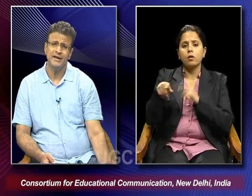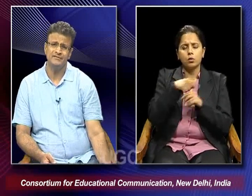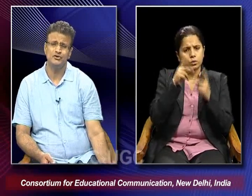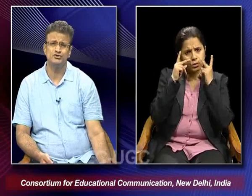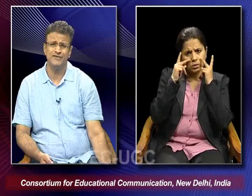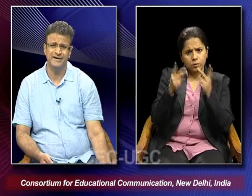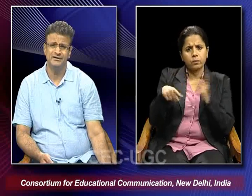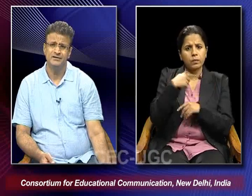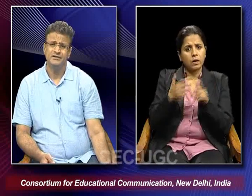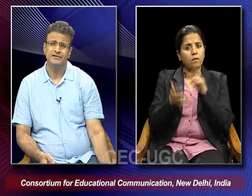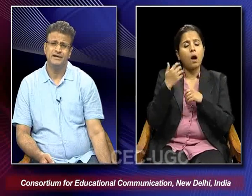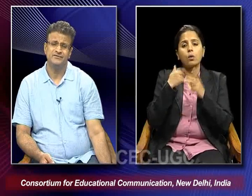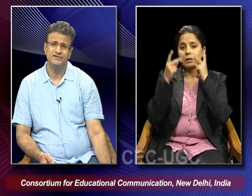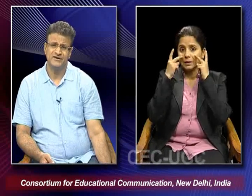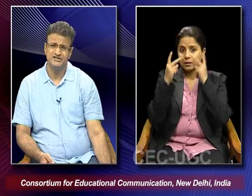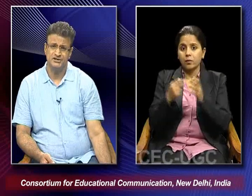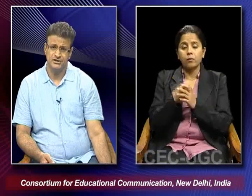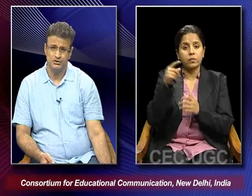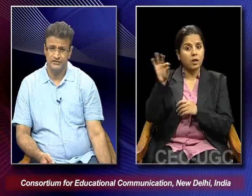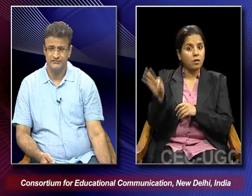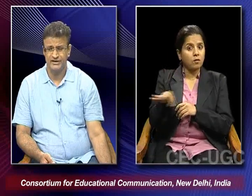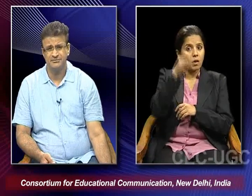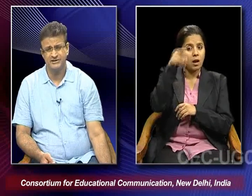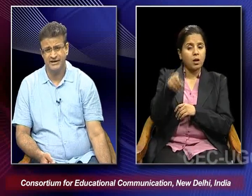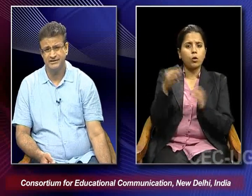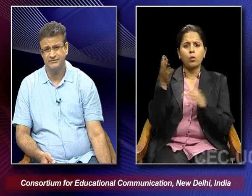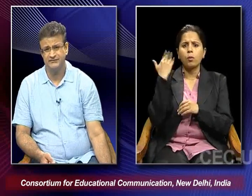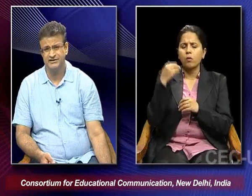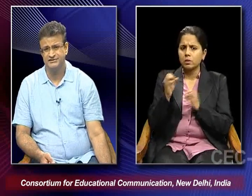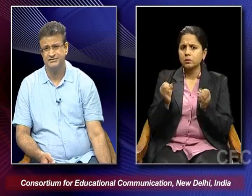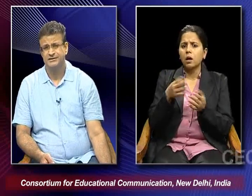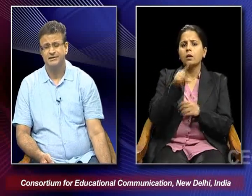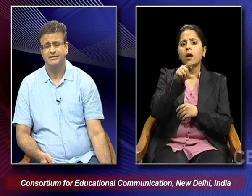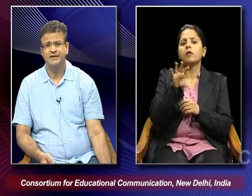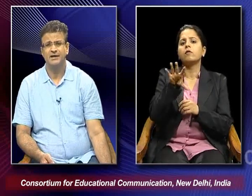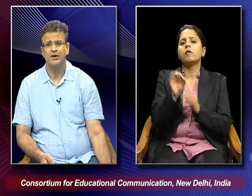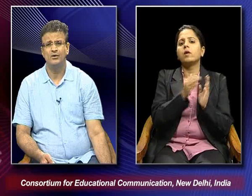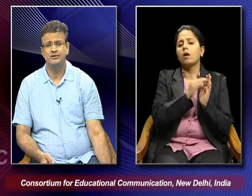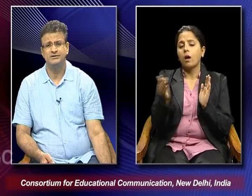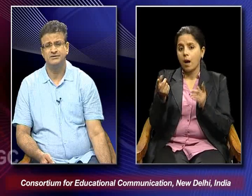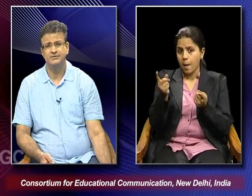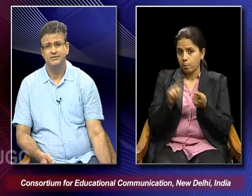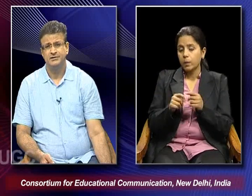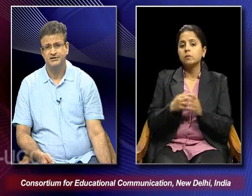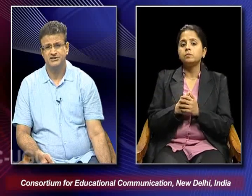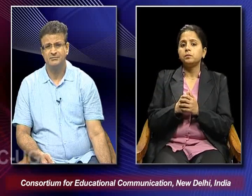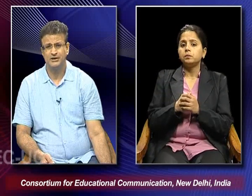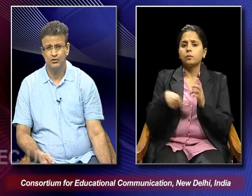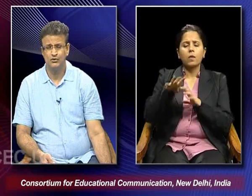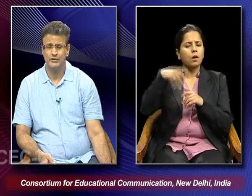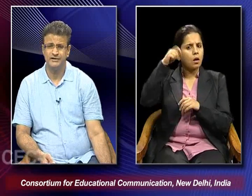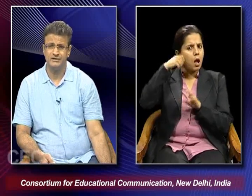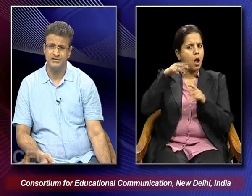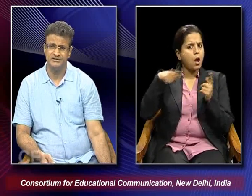And we also find that when the French new wave came in the 1950s then how the cinema